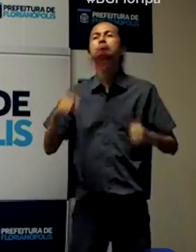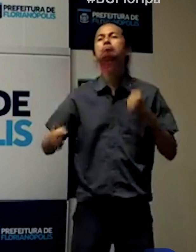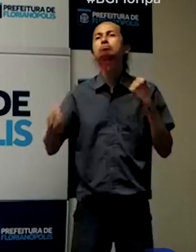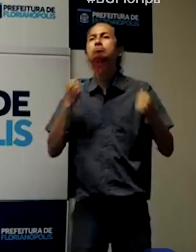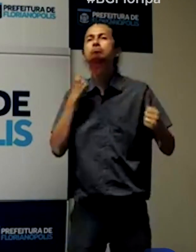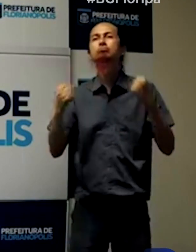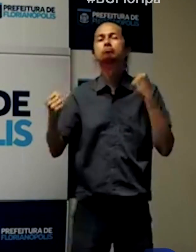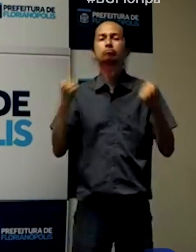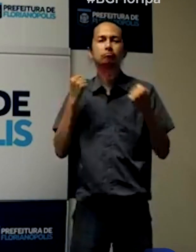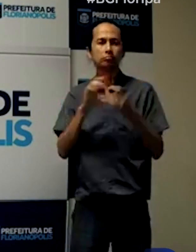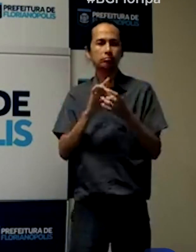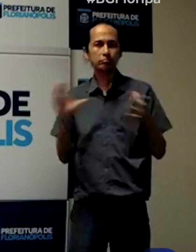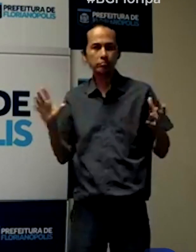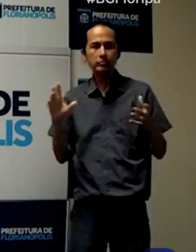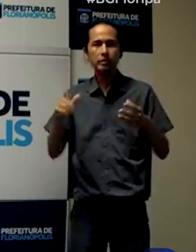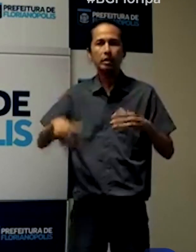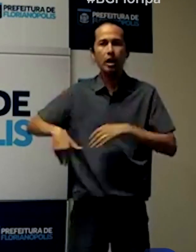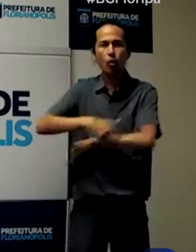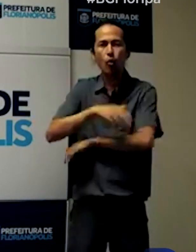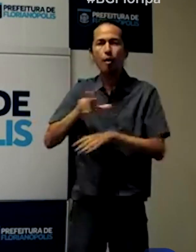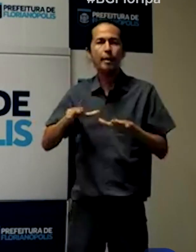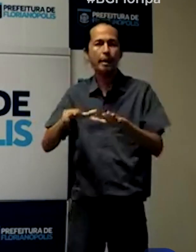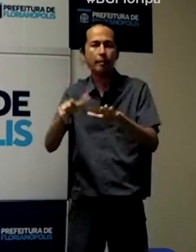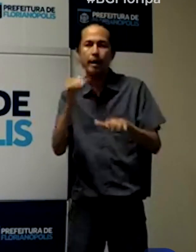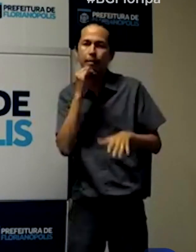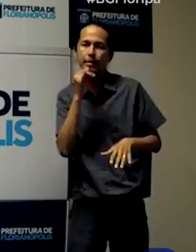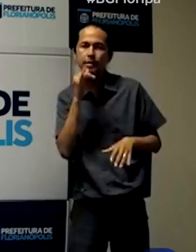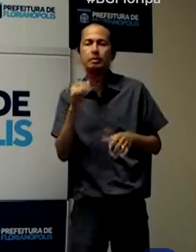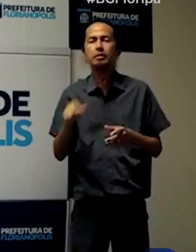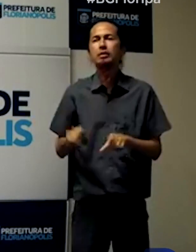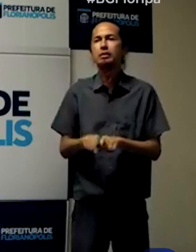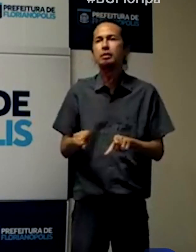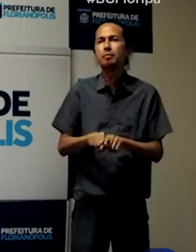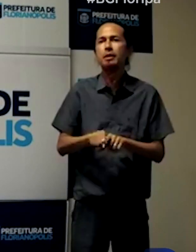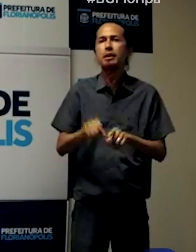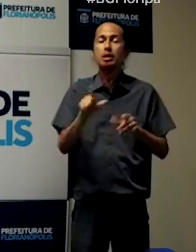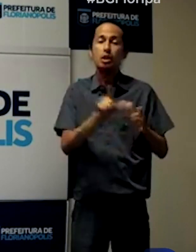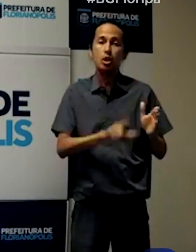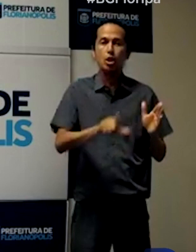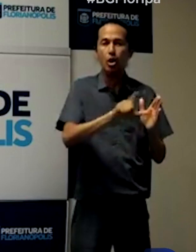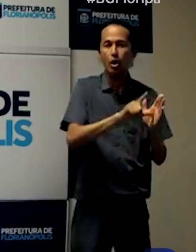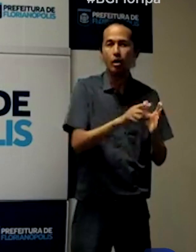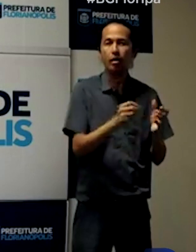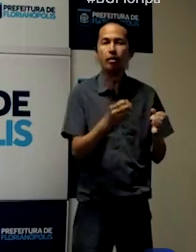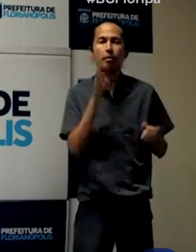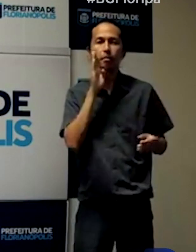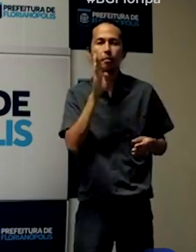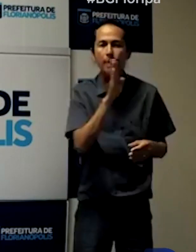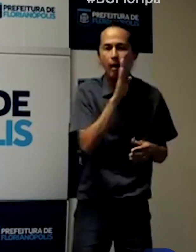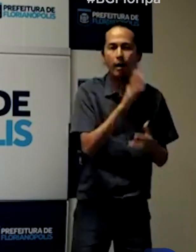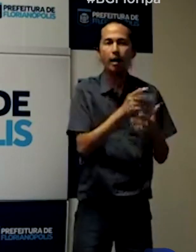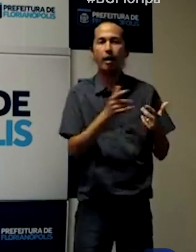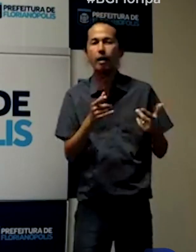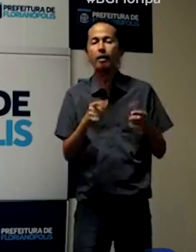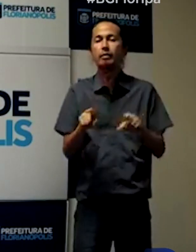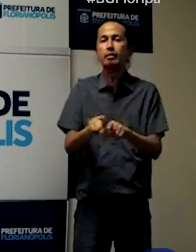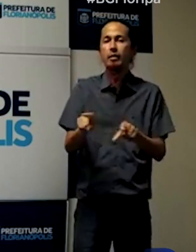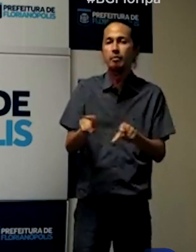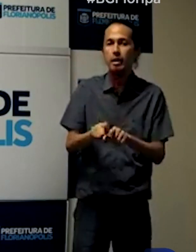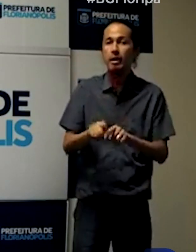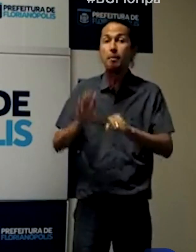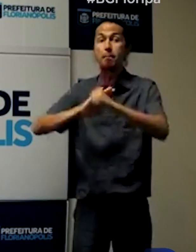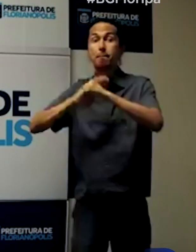os bairros, o comércio de bairros e as praias de Florianópolis. Isso tudo vai trazer um percentual